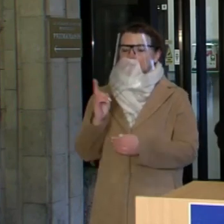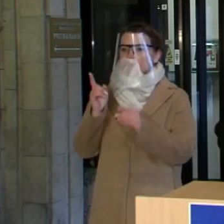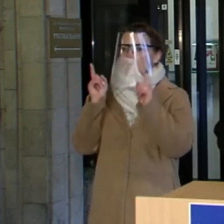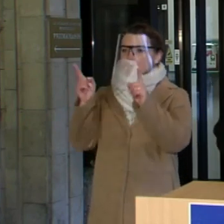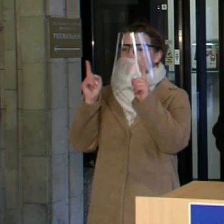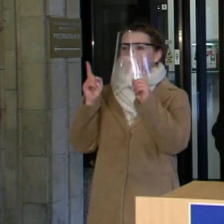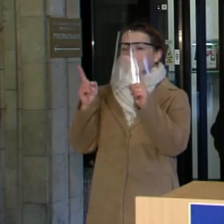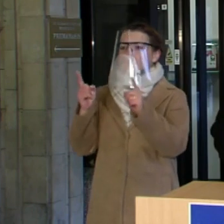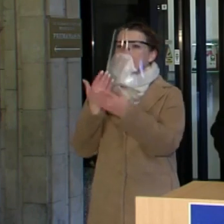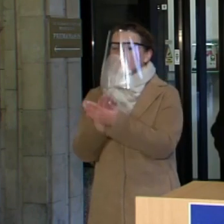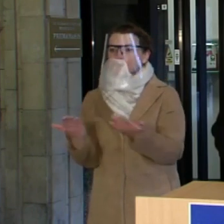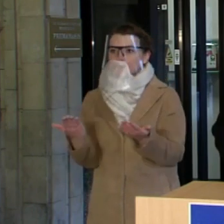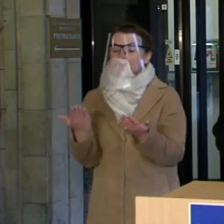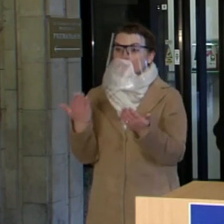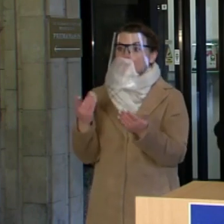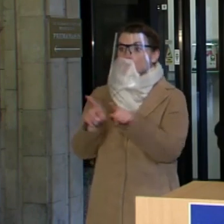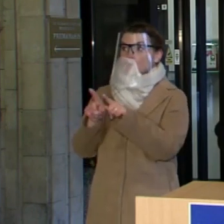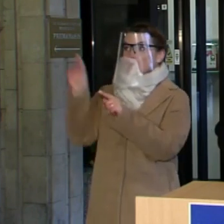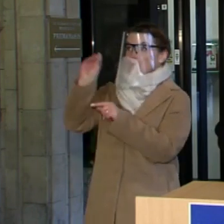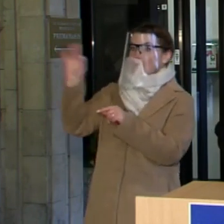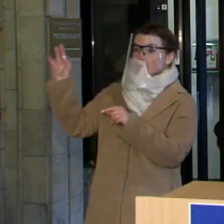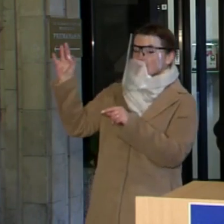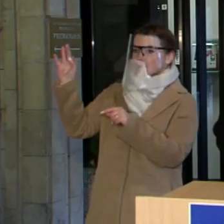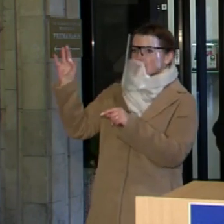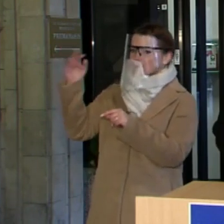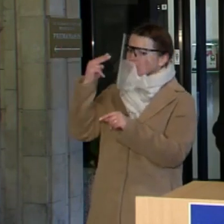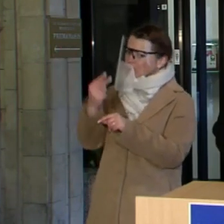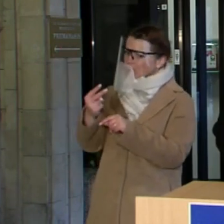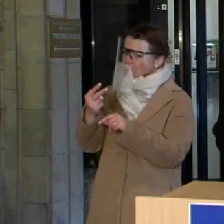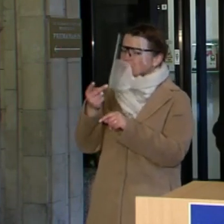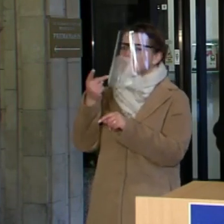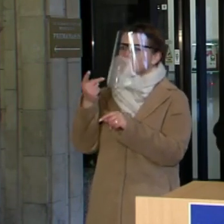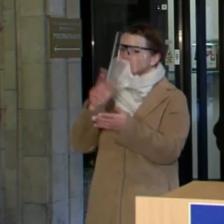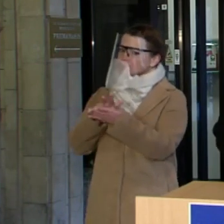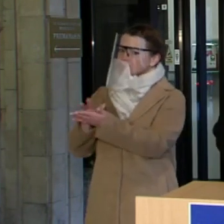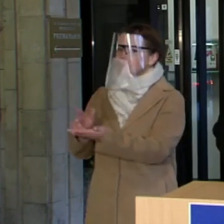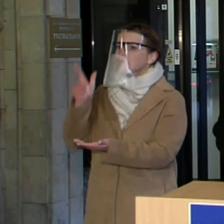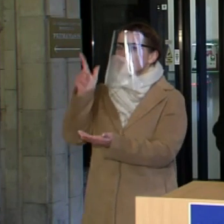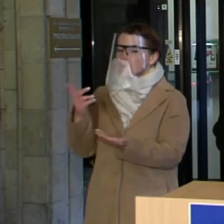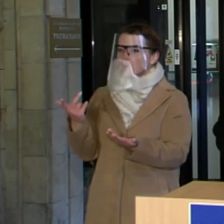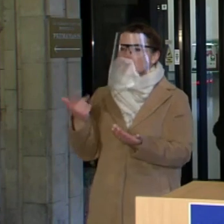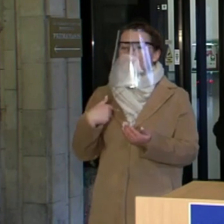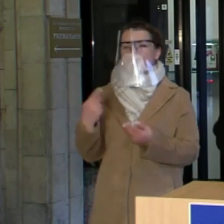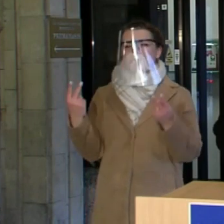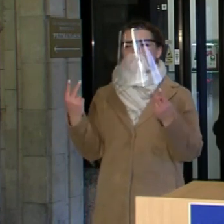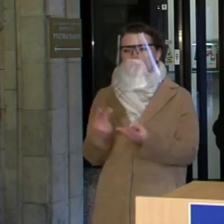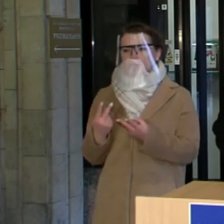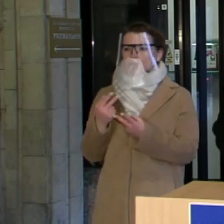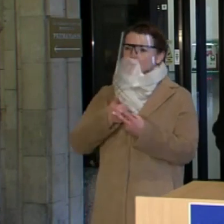tendencijos, jas atkreipė dėmes jau ir Europos Sąjungą. Aš manau, kad mes iš šitos krizės turime išeiti